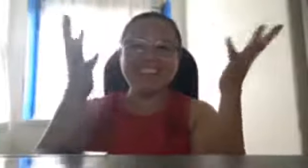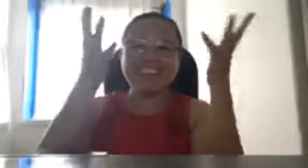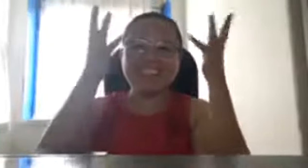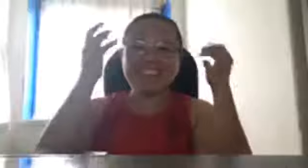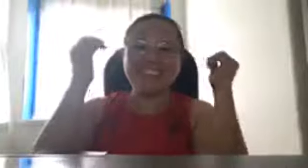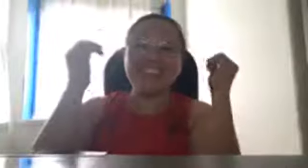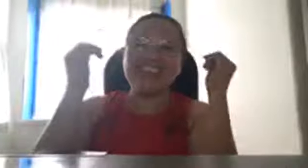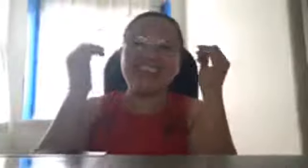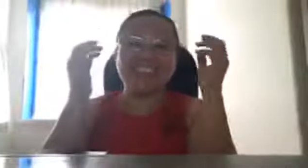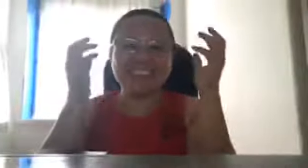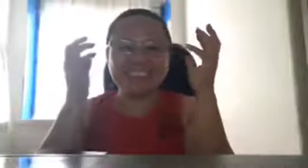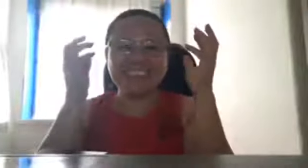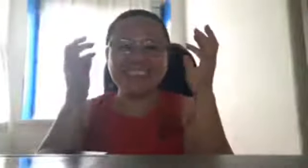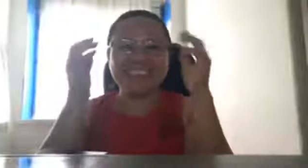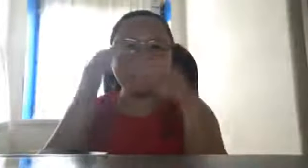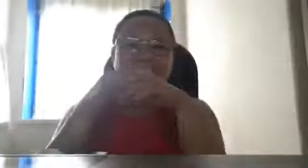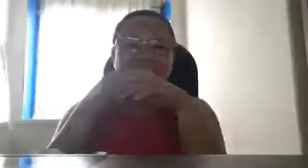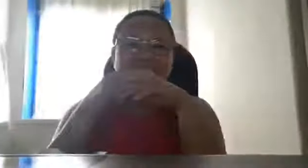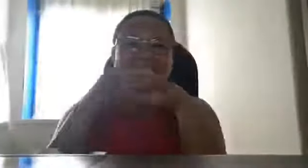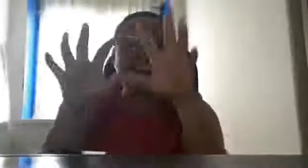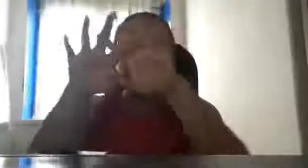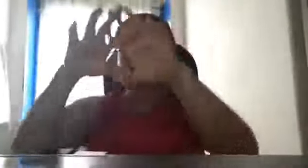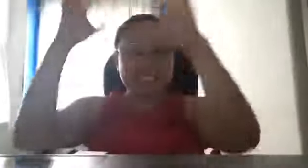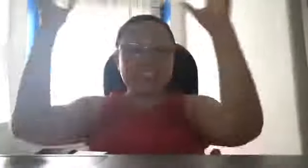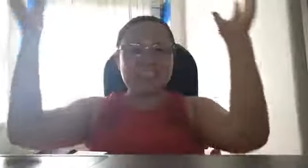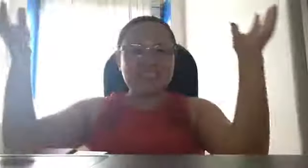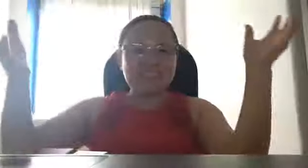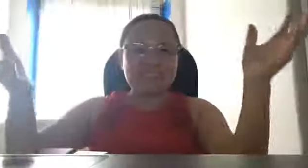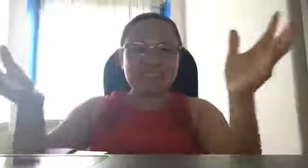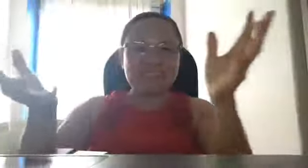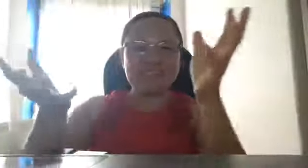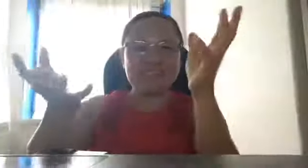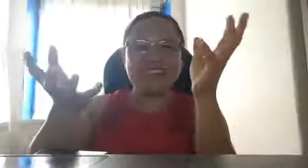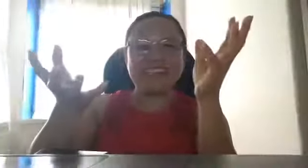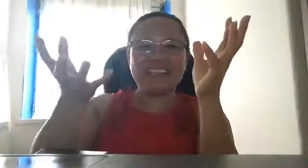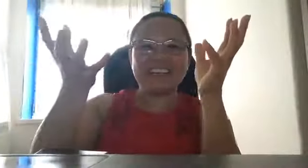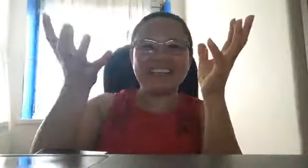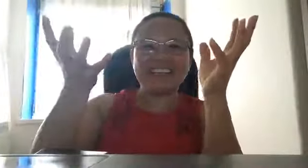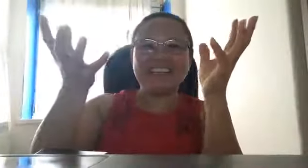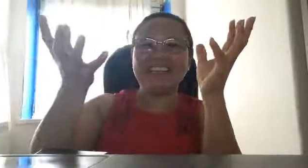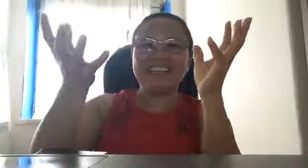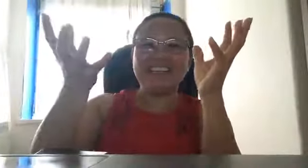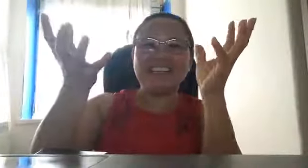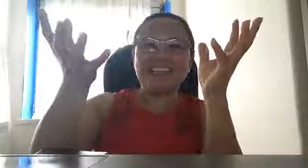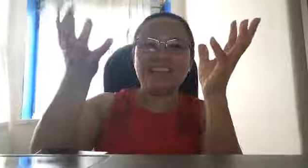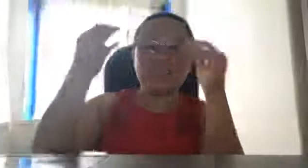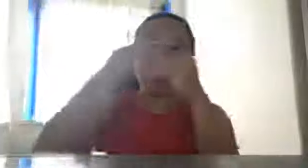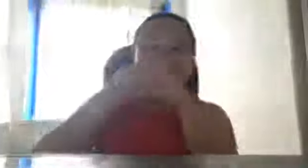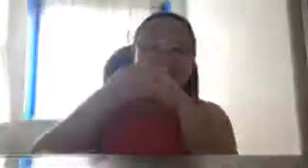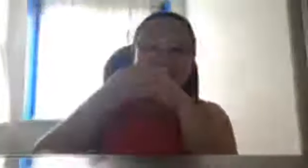yung, yung, gagastos kayo para gumawa ng, Duterte,